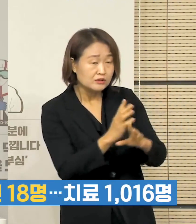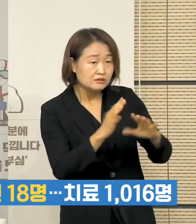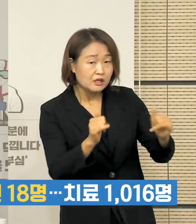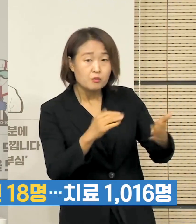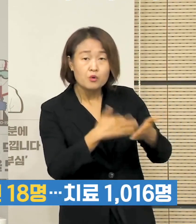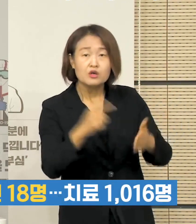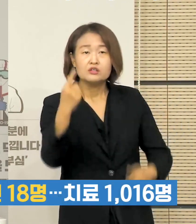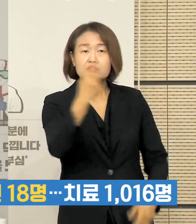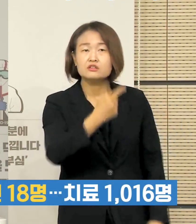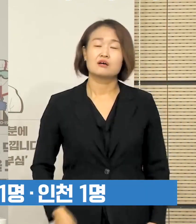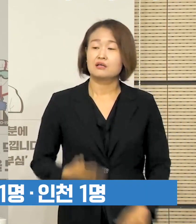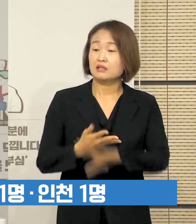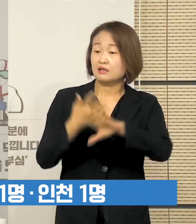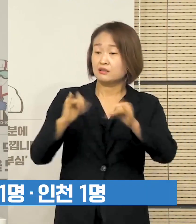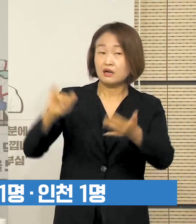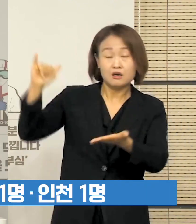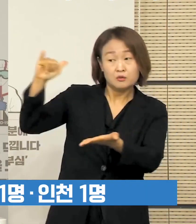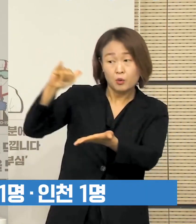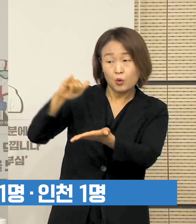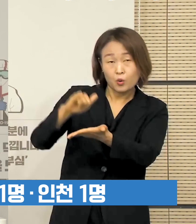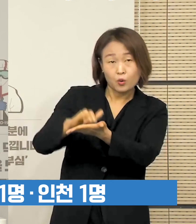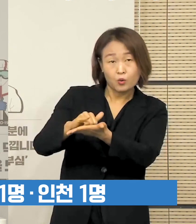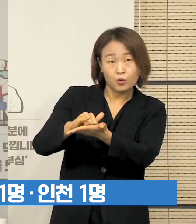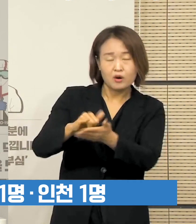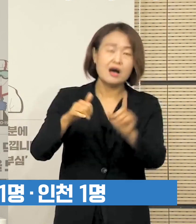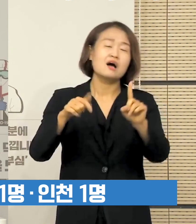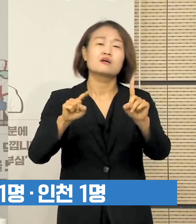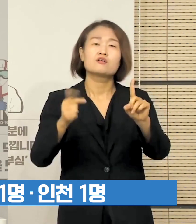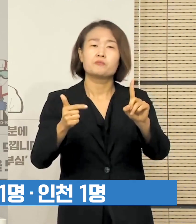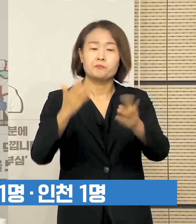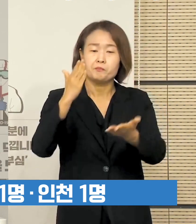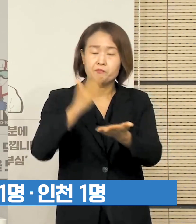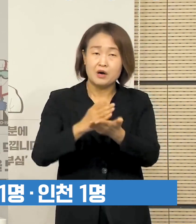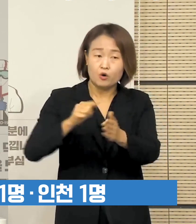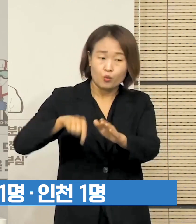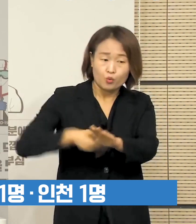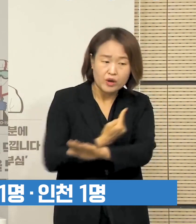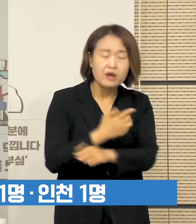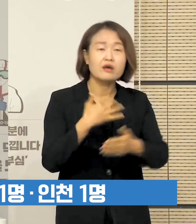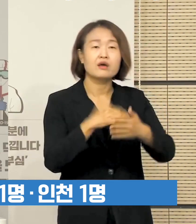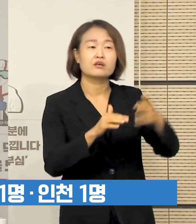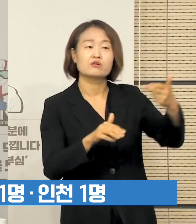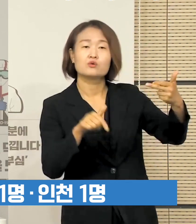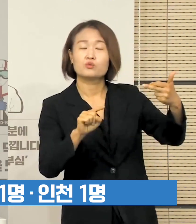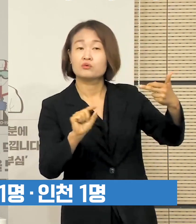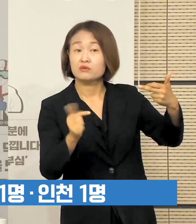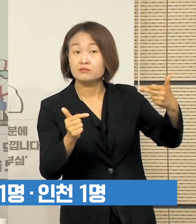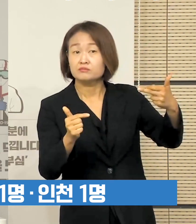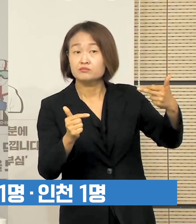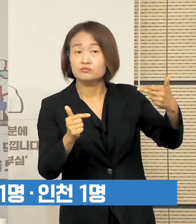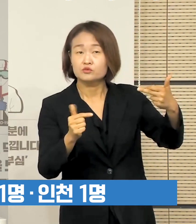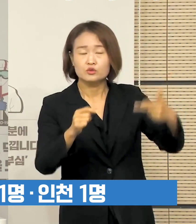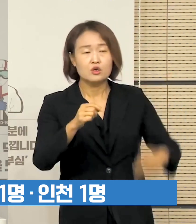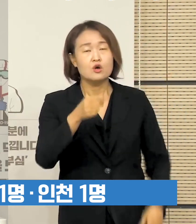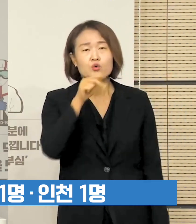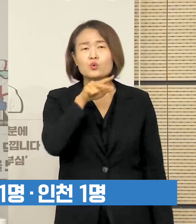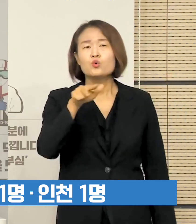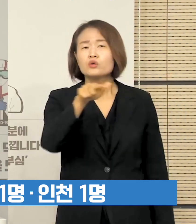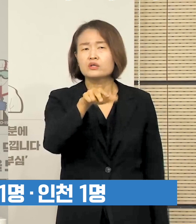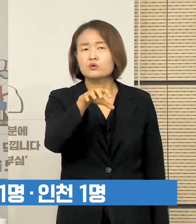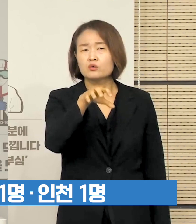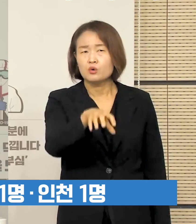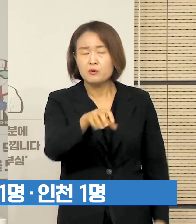1016명입니다. 해외 유입 사례 1건을 제외하고 나머지 17건은 용인 지역 확진